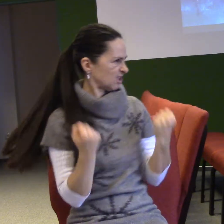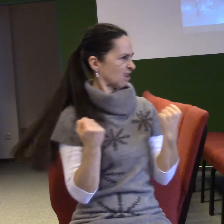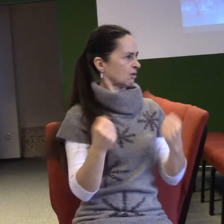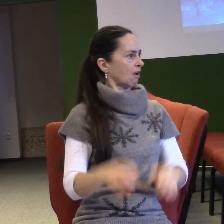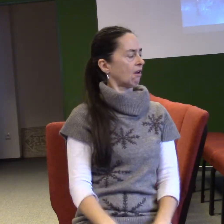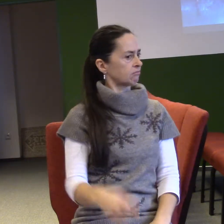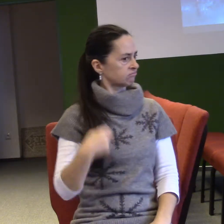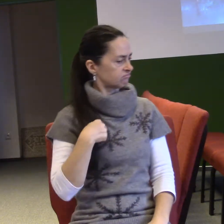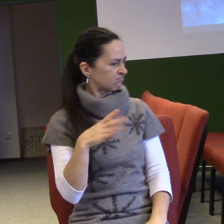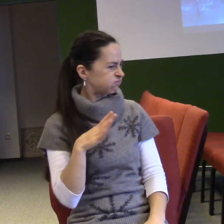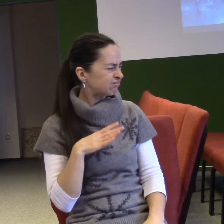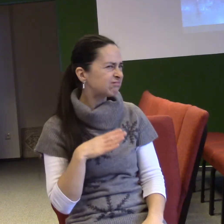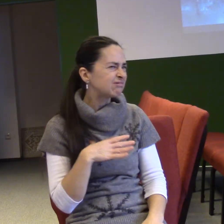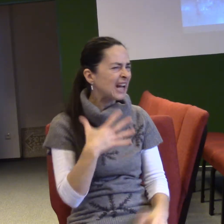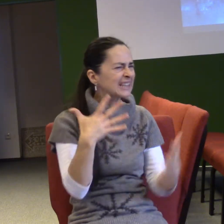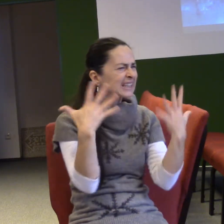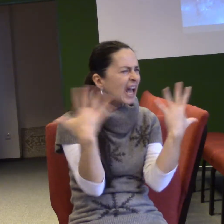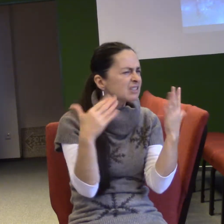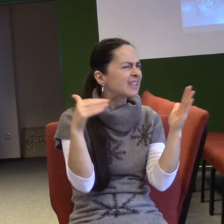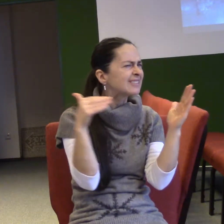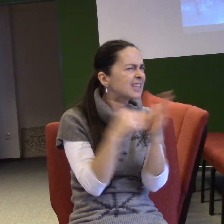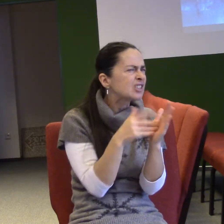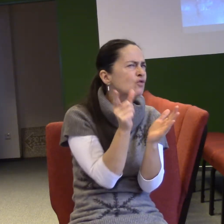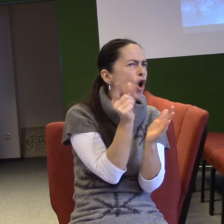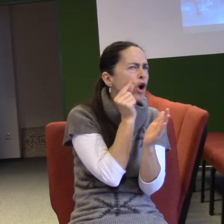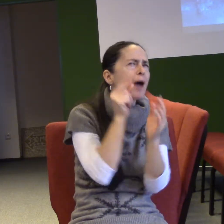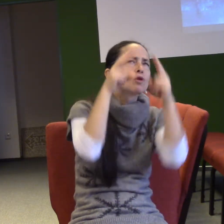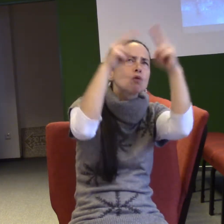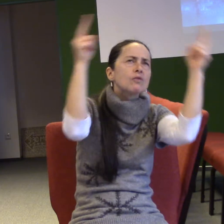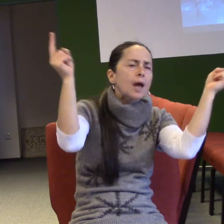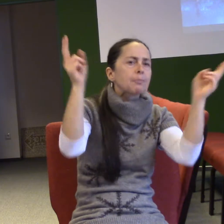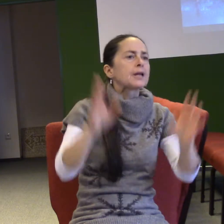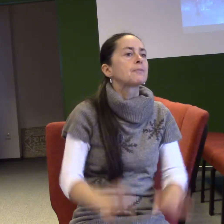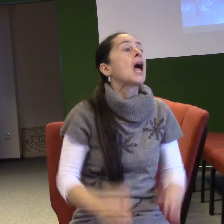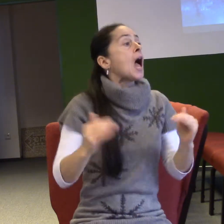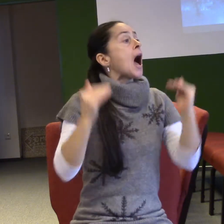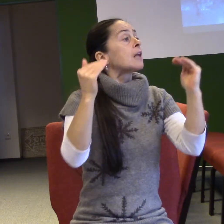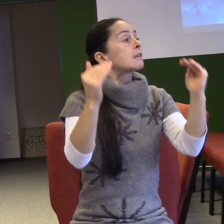ale to je furt málo. Víte, kolik je v tuhle chvíli nad našimi hlavami družic a satelitu?